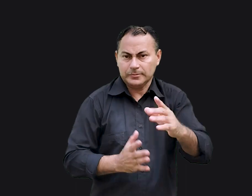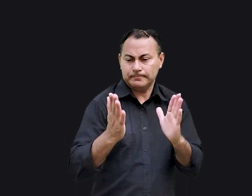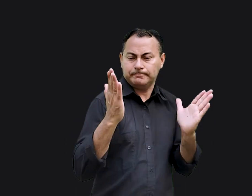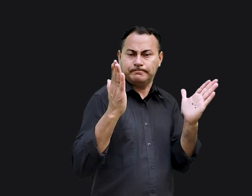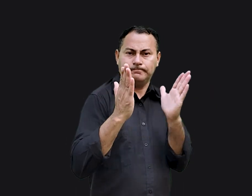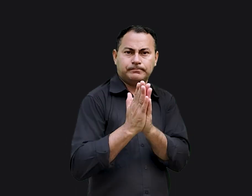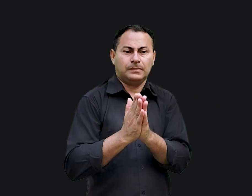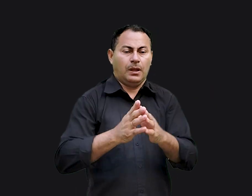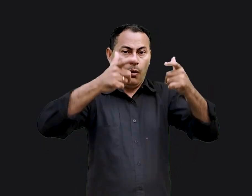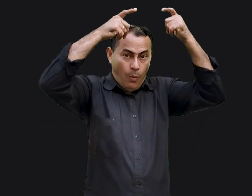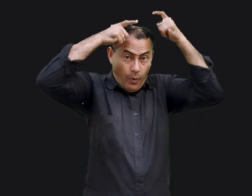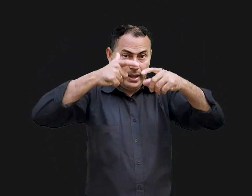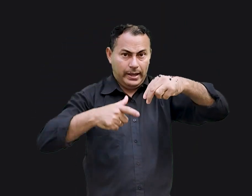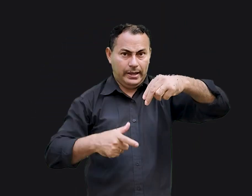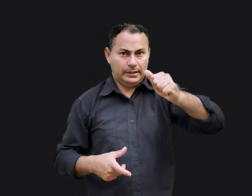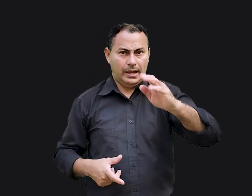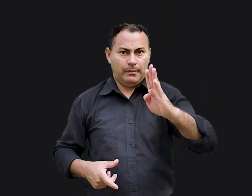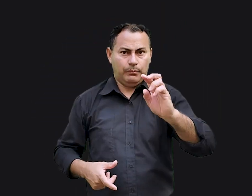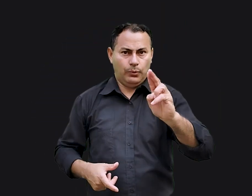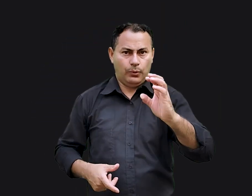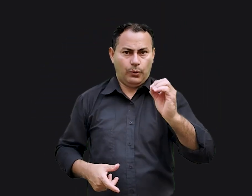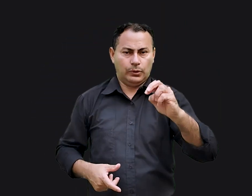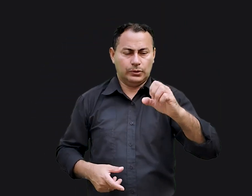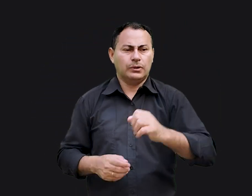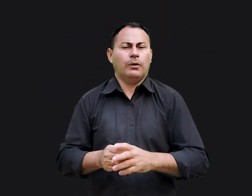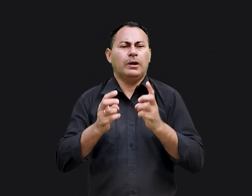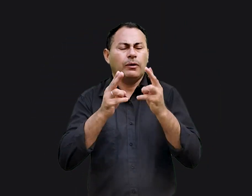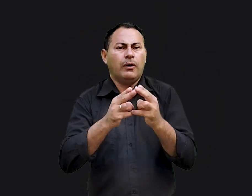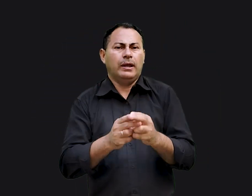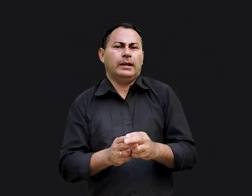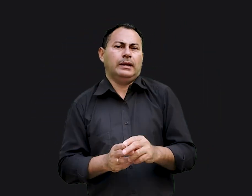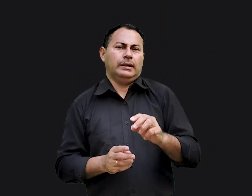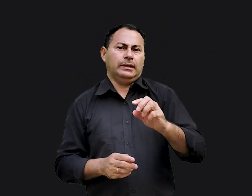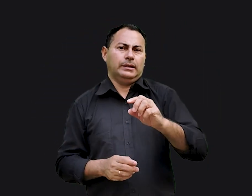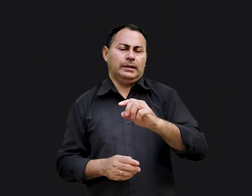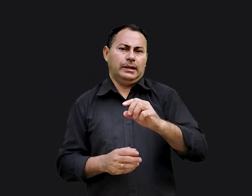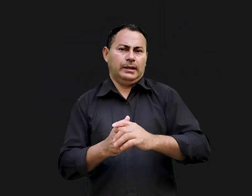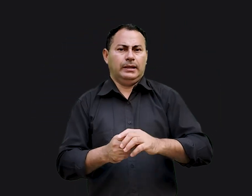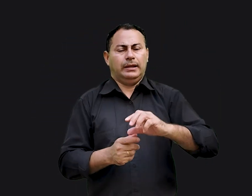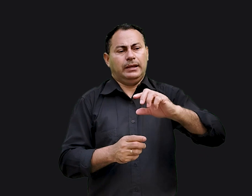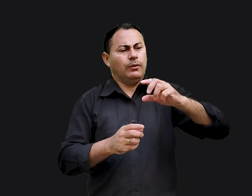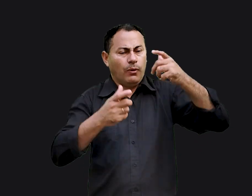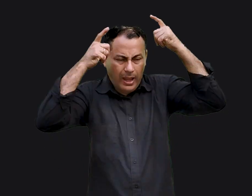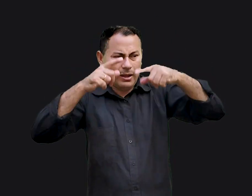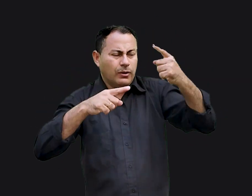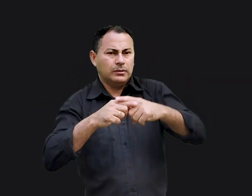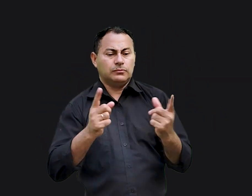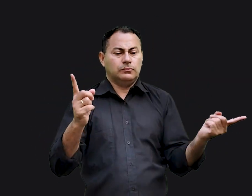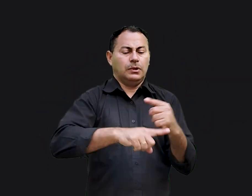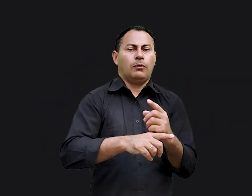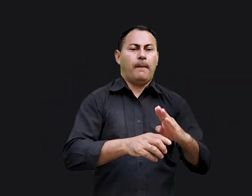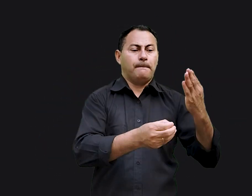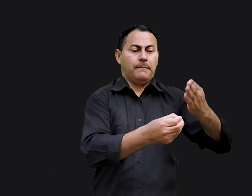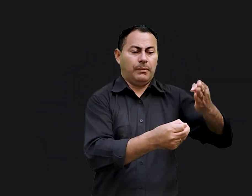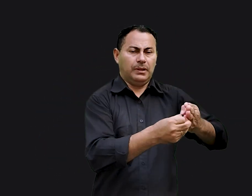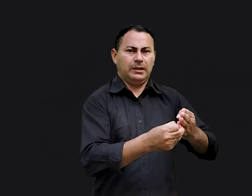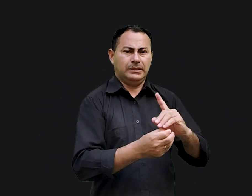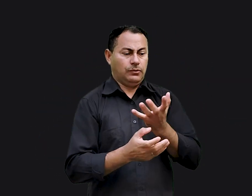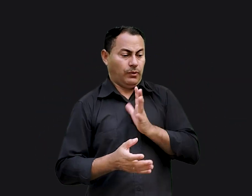Vocês estão enfrentando o rei Nabucodonosor como fez Ebequias, e estão se rebelando contra os babilônicos, e se